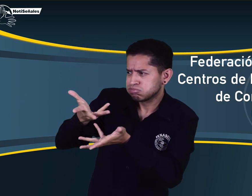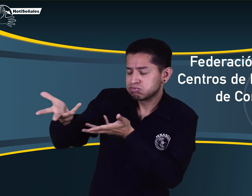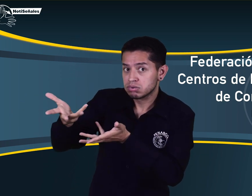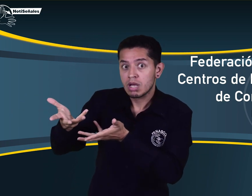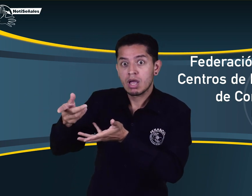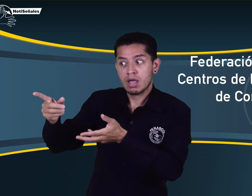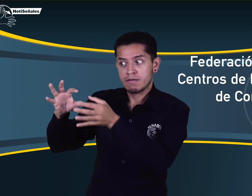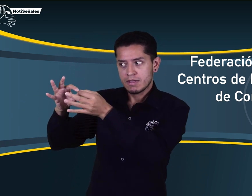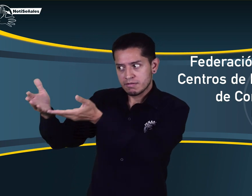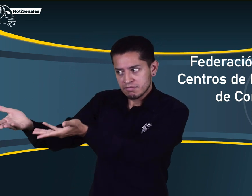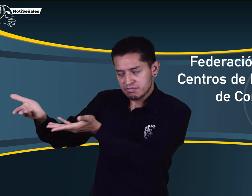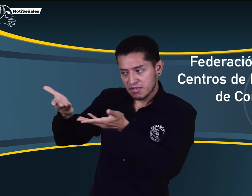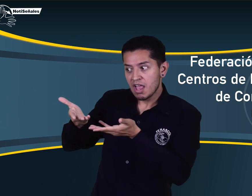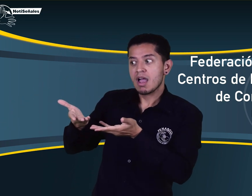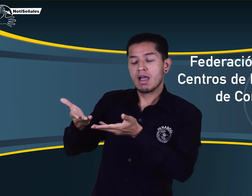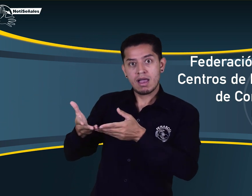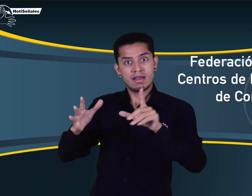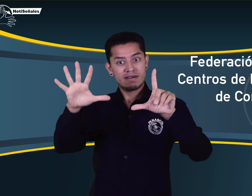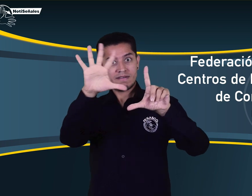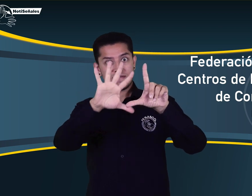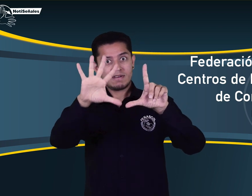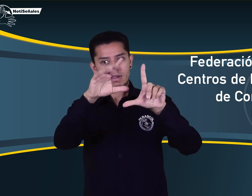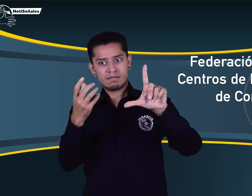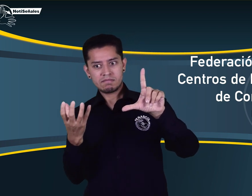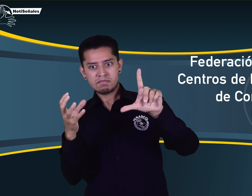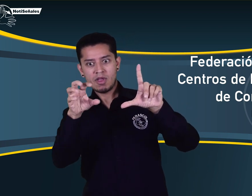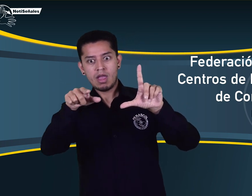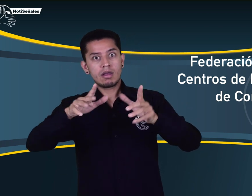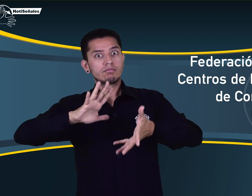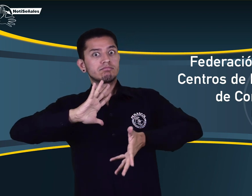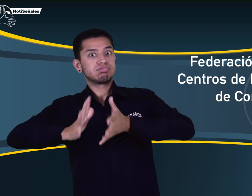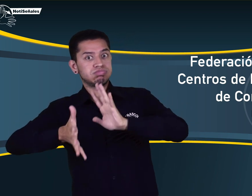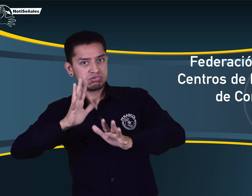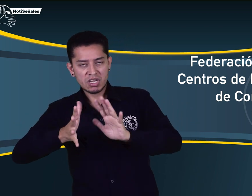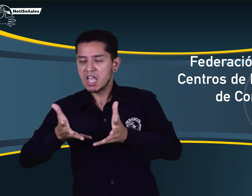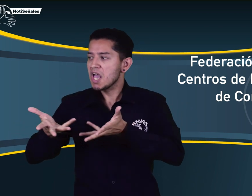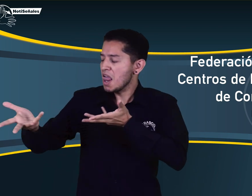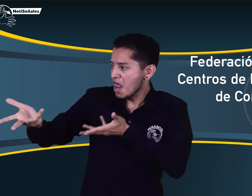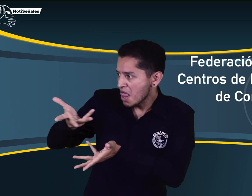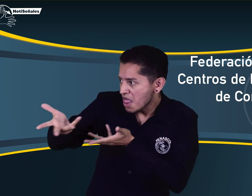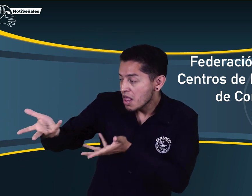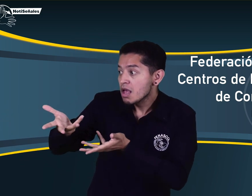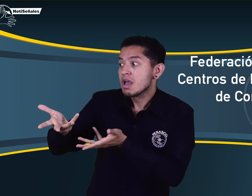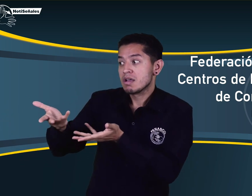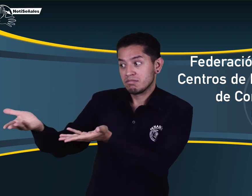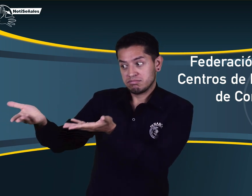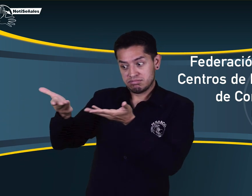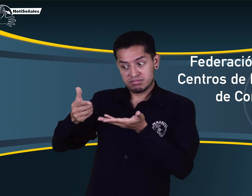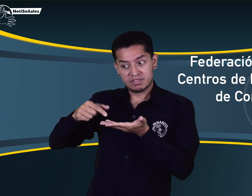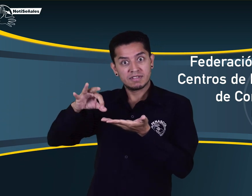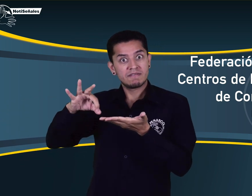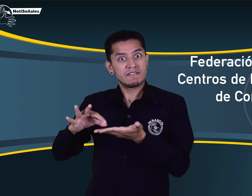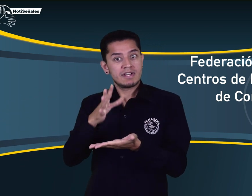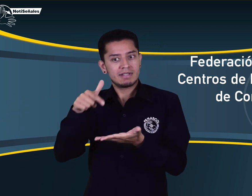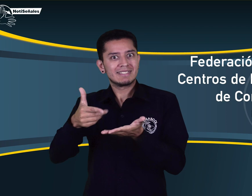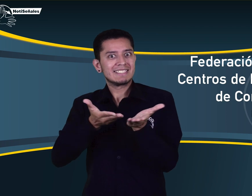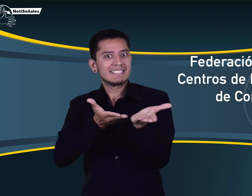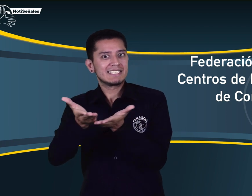procesos sean accesibles. Agregó que PENASCOL les ha propuesto incluir videos en lengua de señas, además del